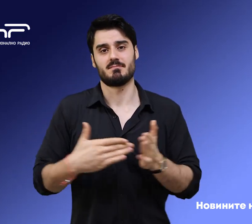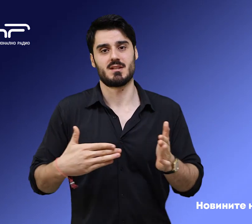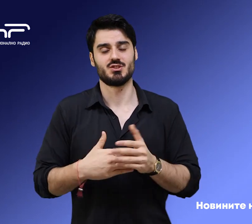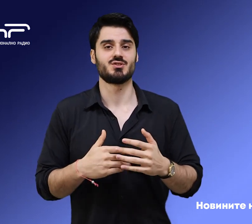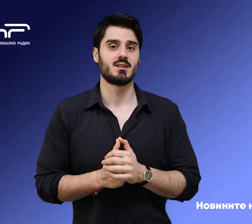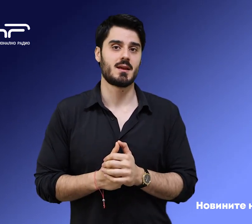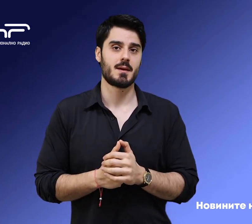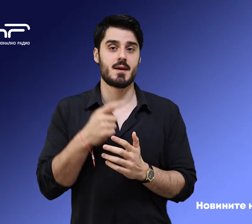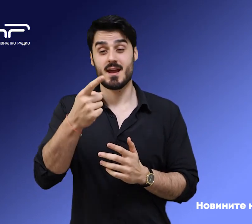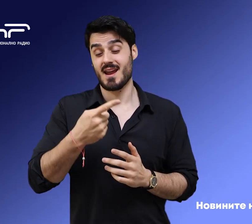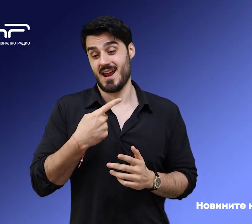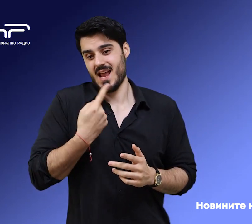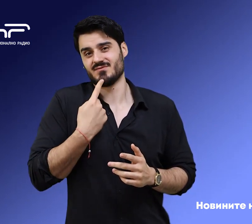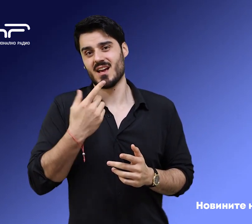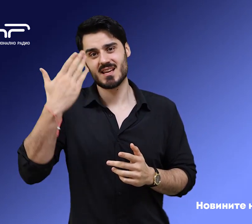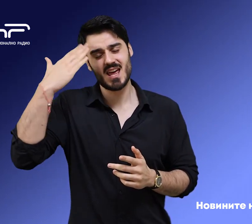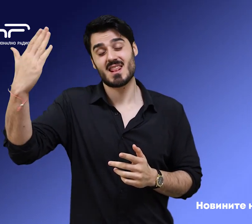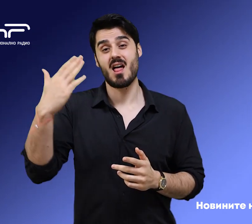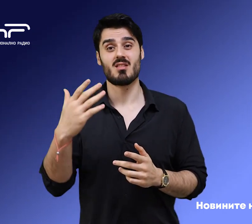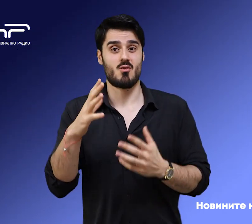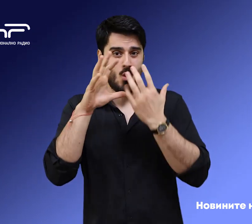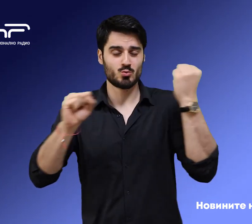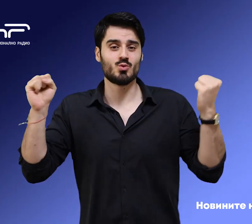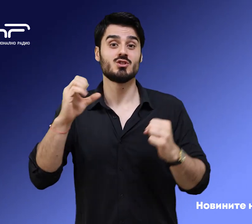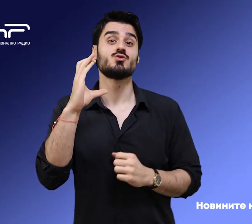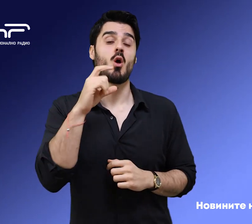По съобщи генералният консул на България в Солун Антон Марков.